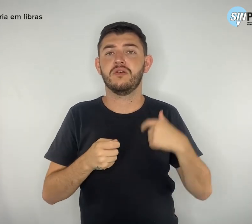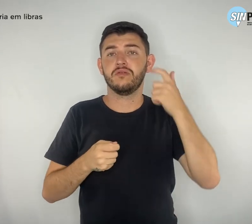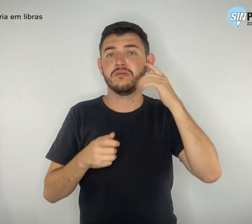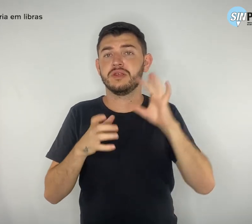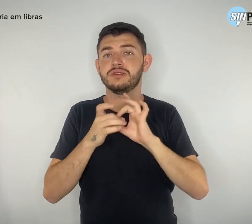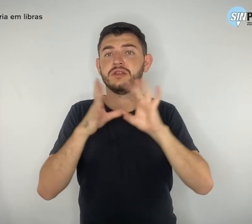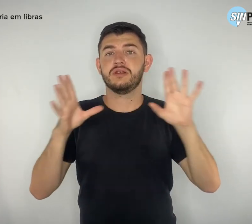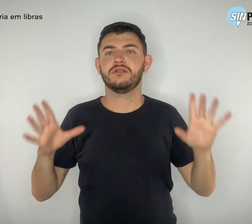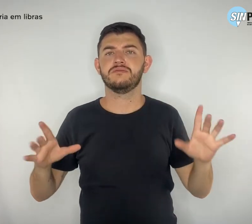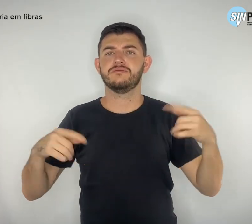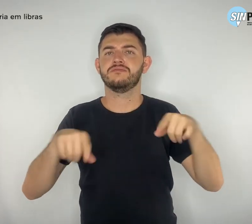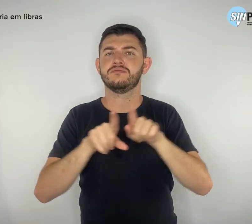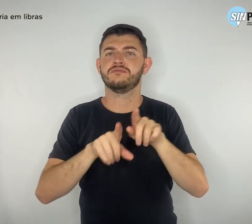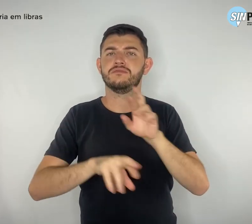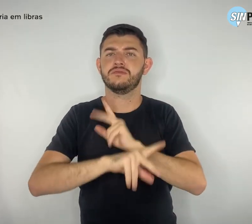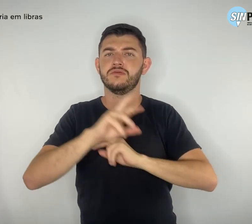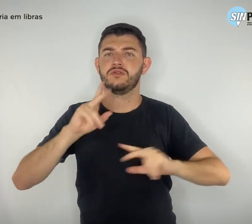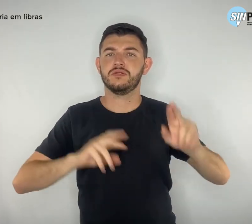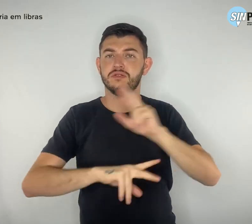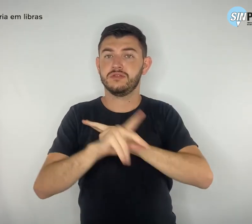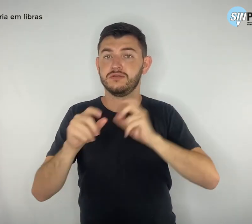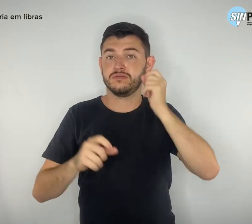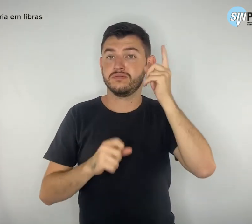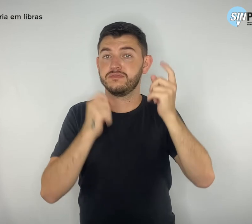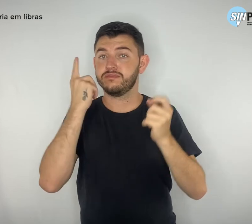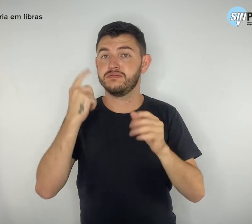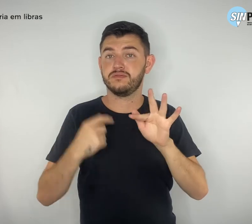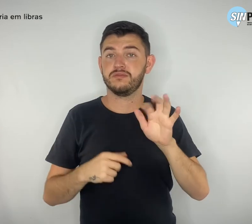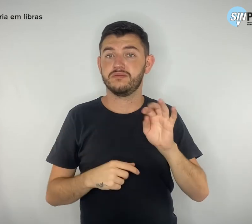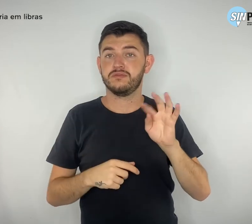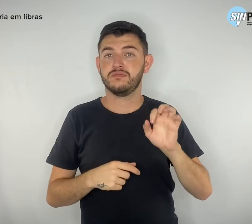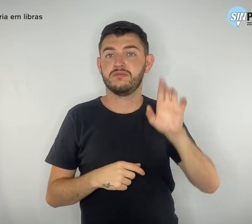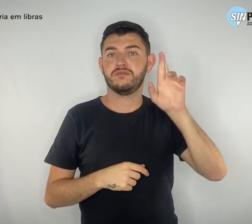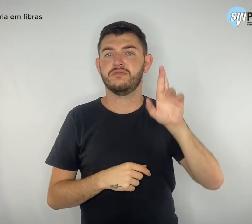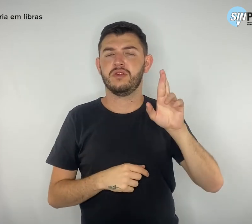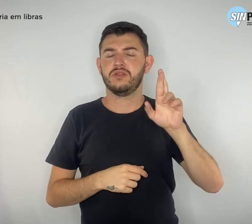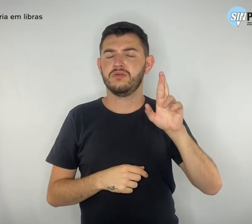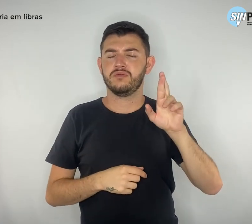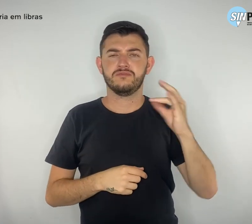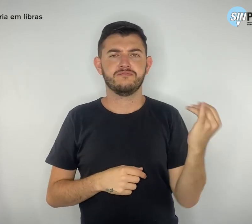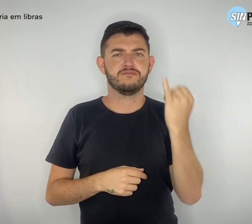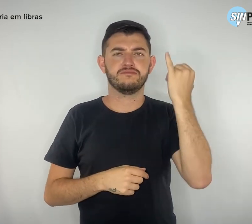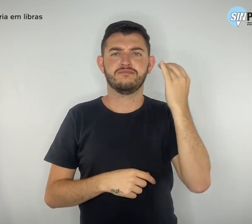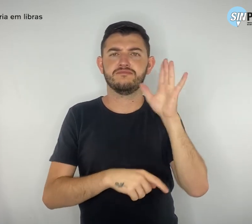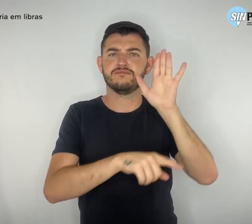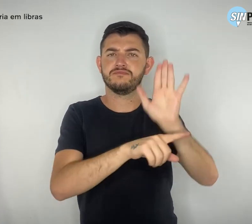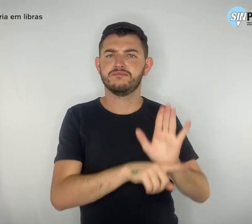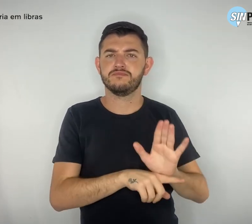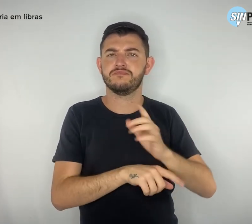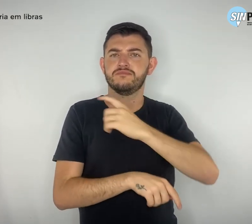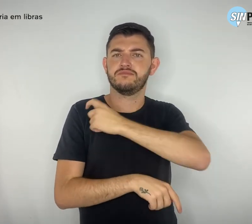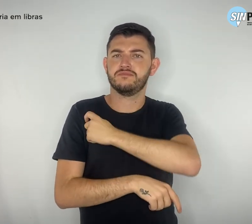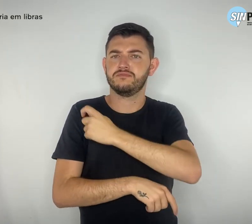pluralidade de ideias, fatores tão importantes para o crescimento do aluno como cidadão.